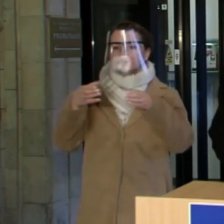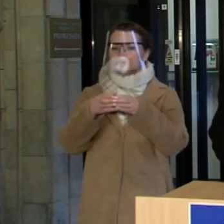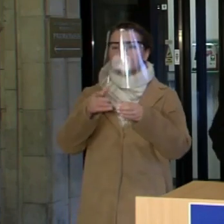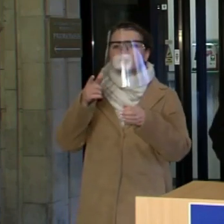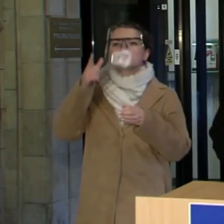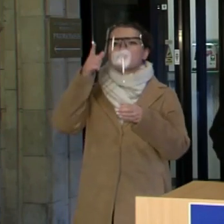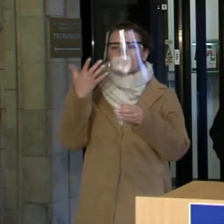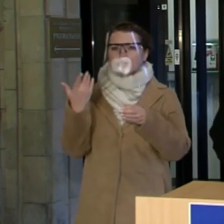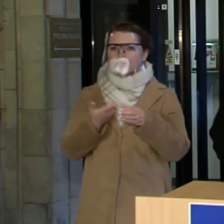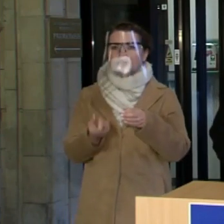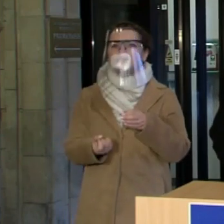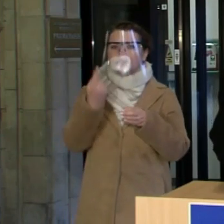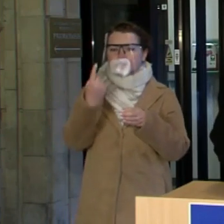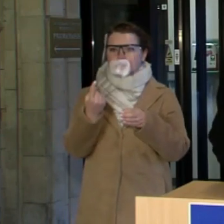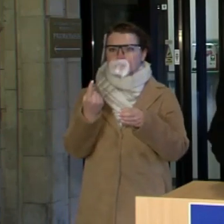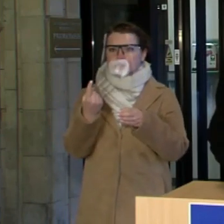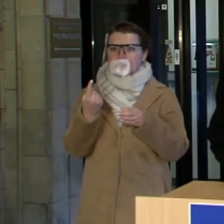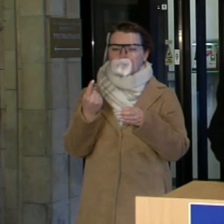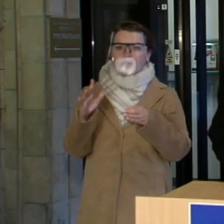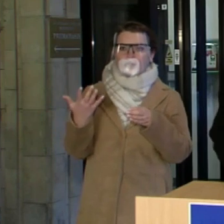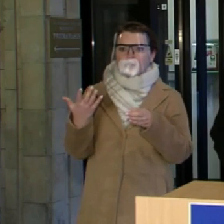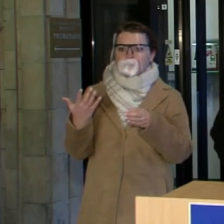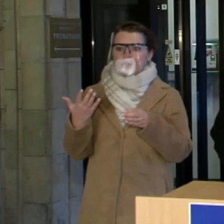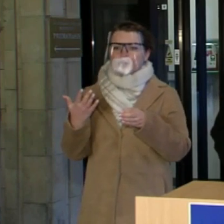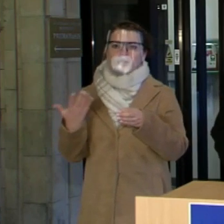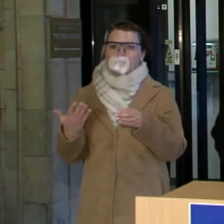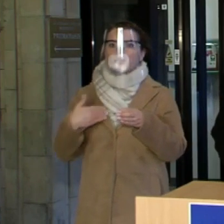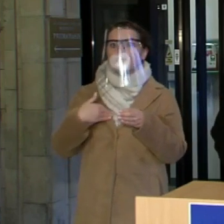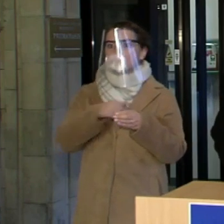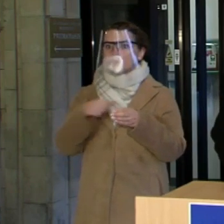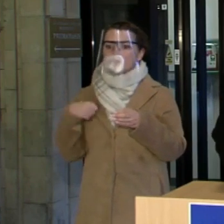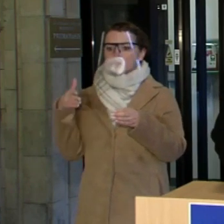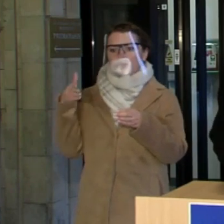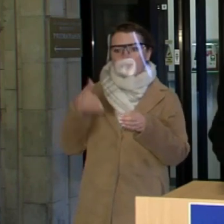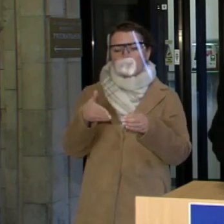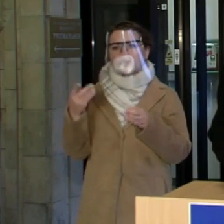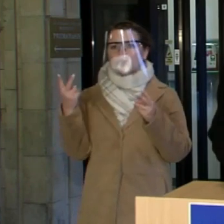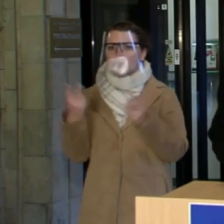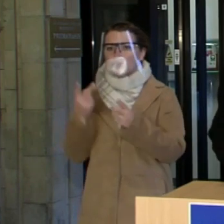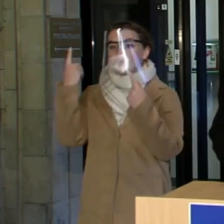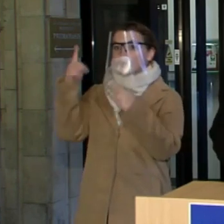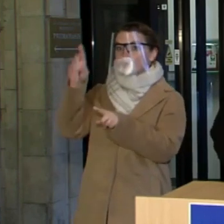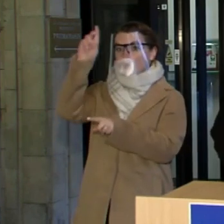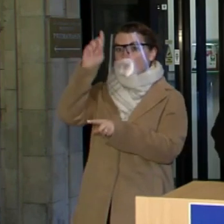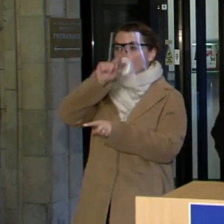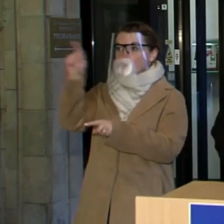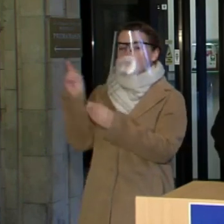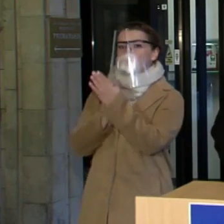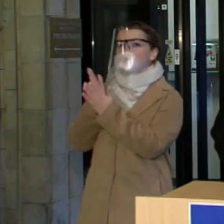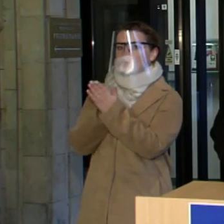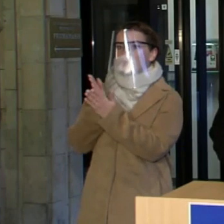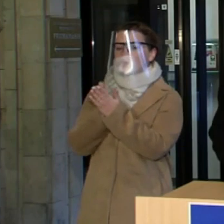ne be mūsų iniciatyvos. Tikrai daugelio valstybių patirtis rodo, kad